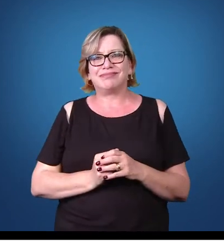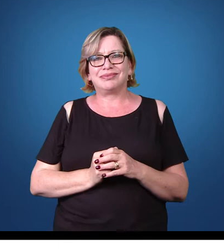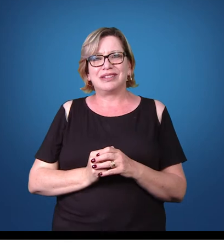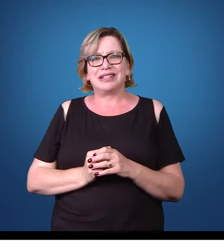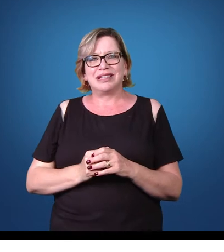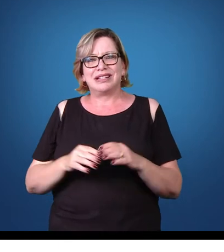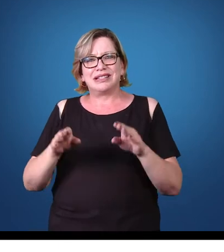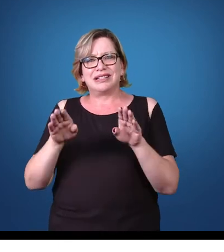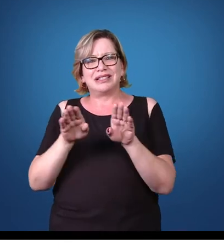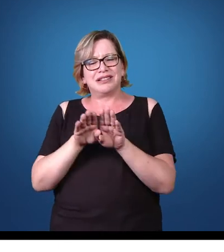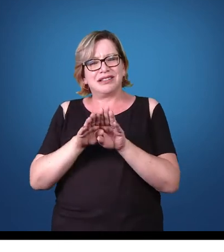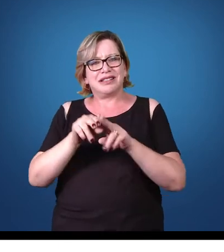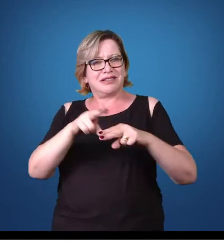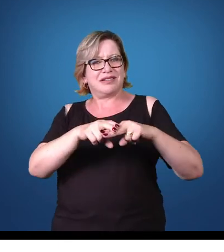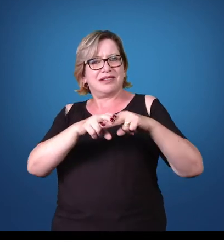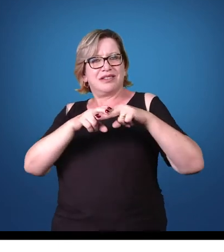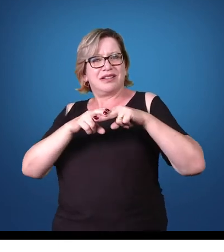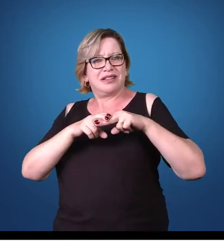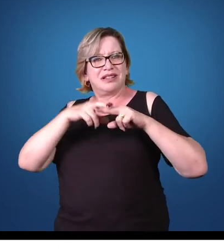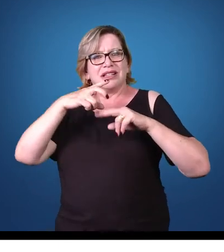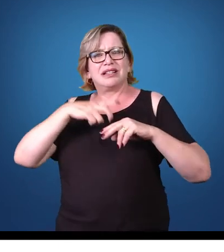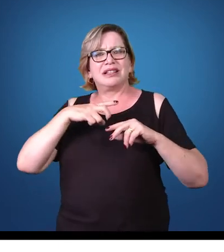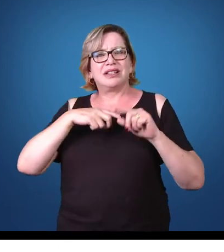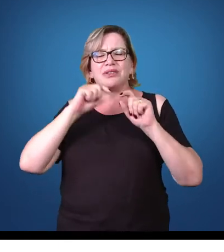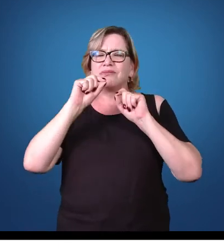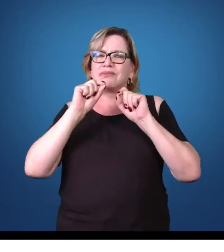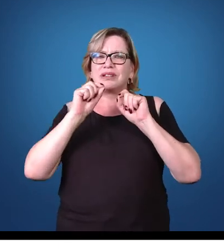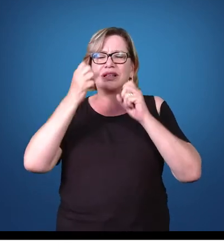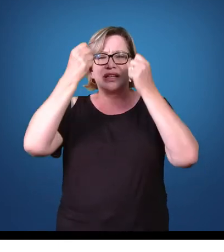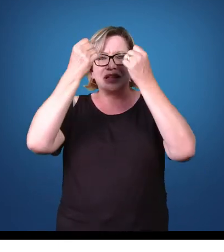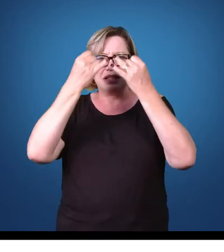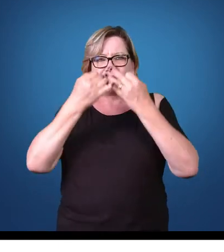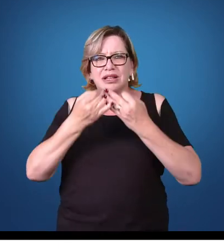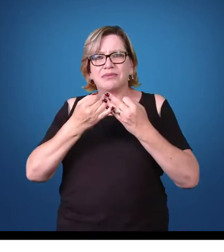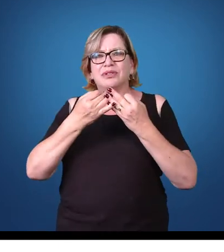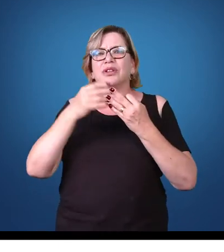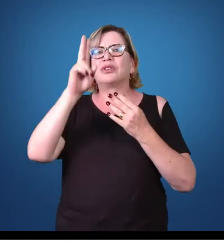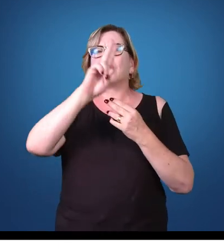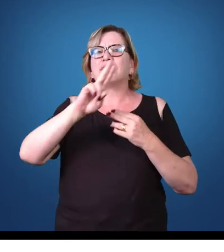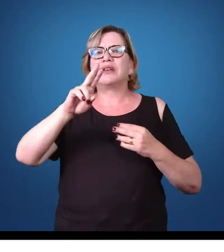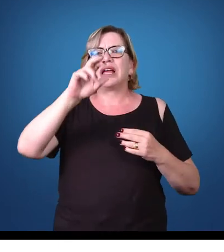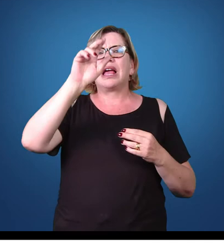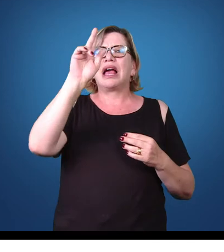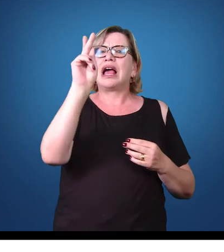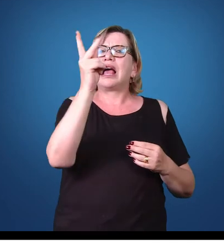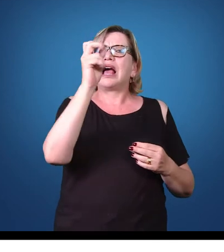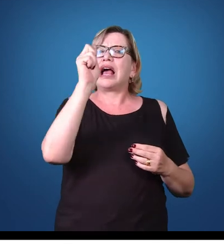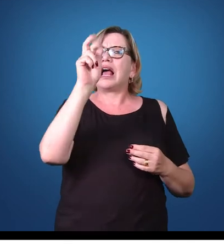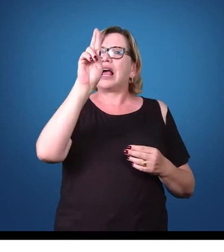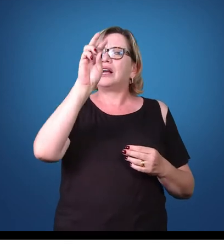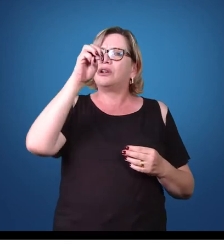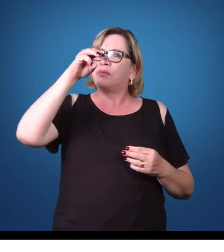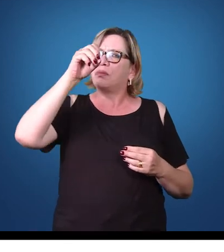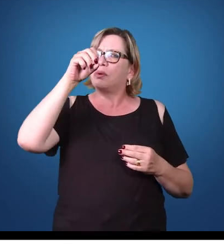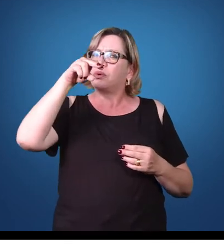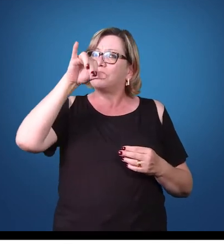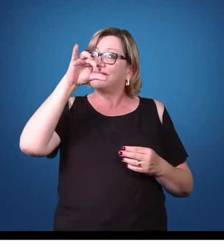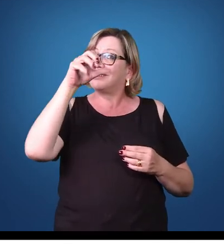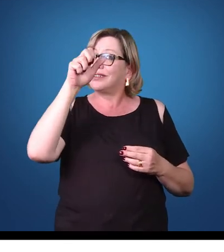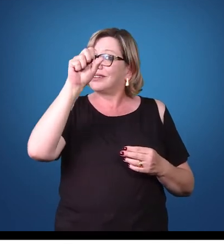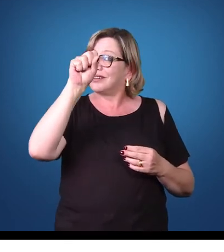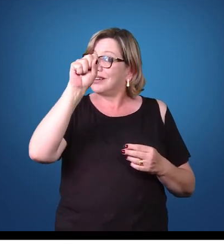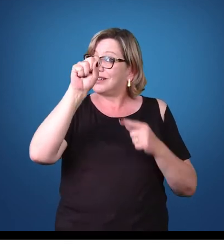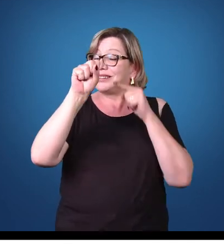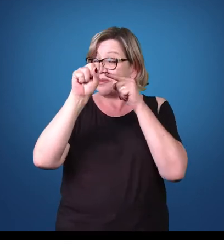Em função disso, existe o que a gente chama de relações harmônicas e desarmônicas. As harmônicas são aquelas